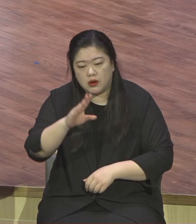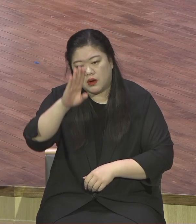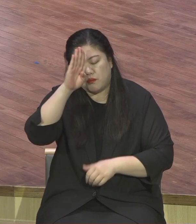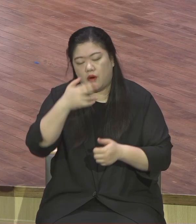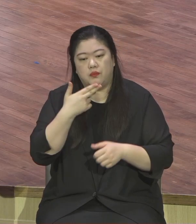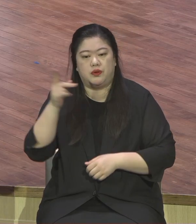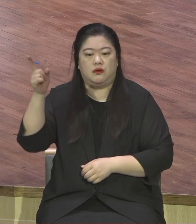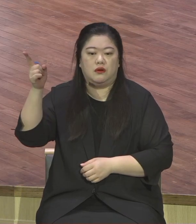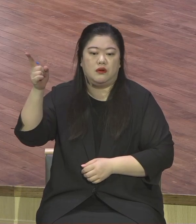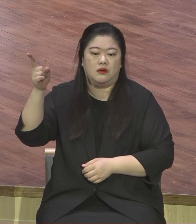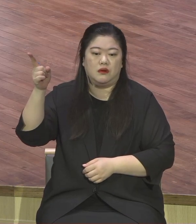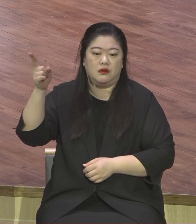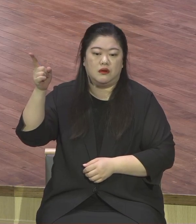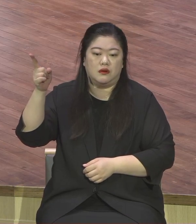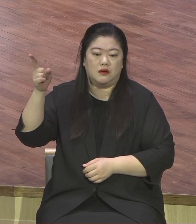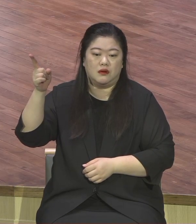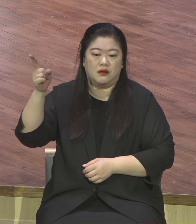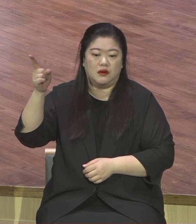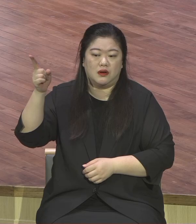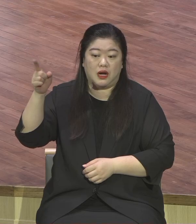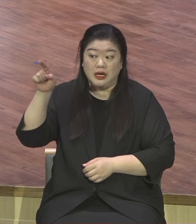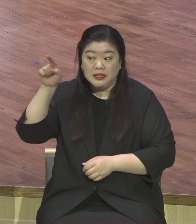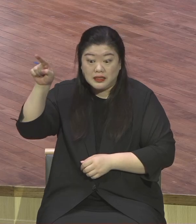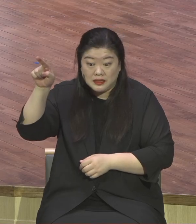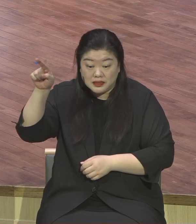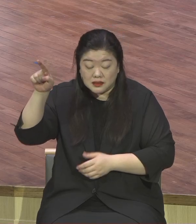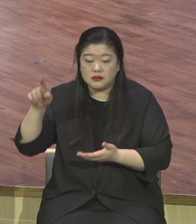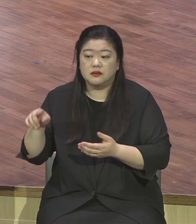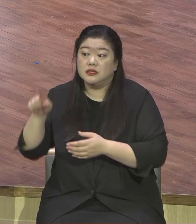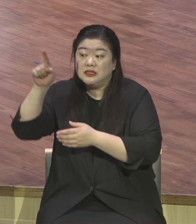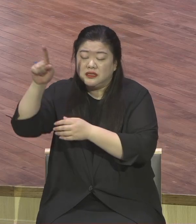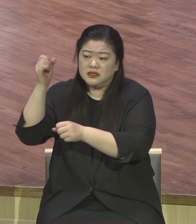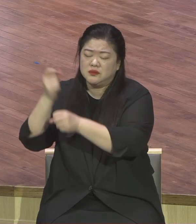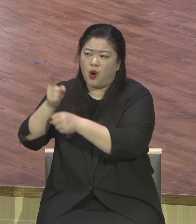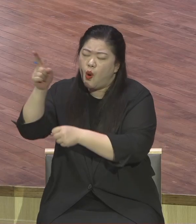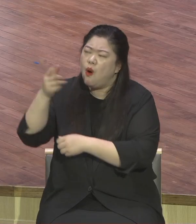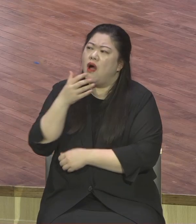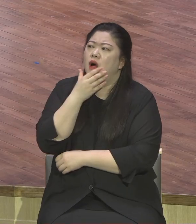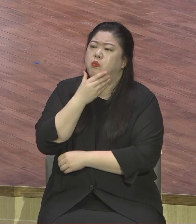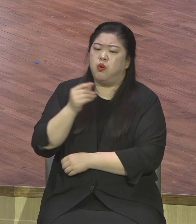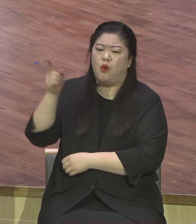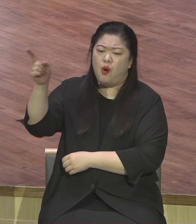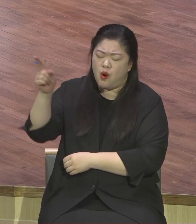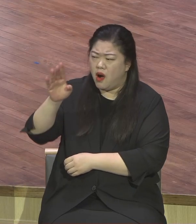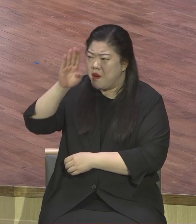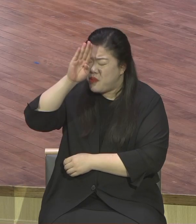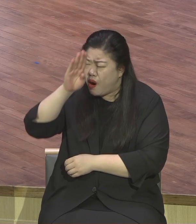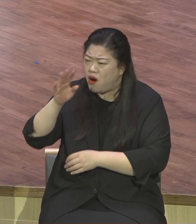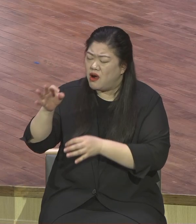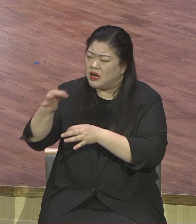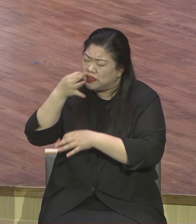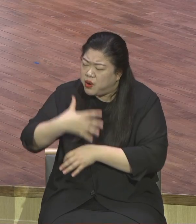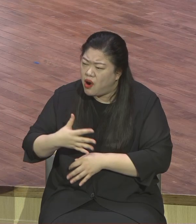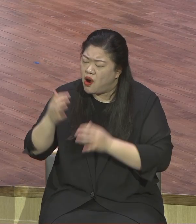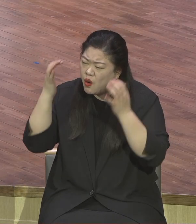하나님이 우리를 위해서 예배해 놓으시고 우리를